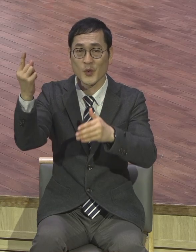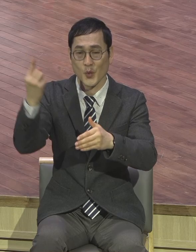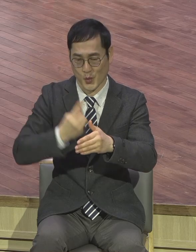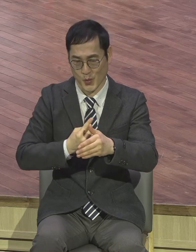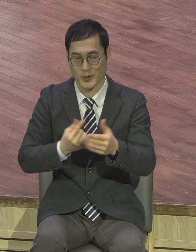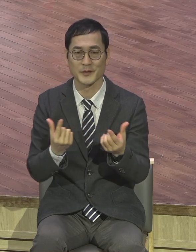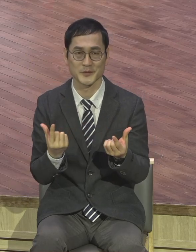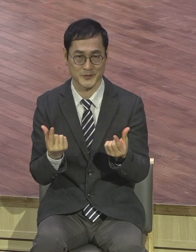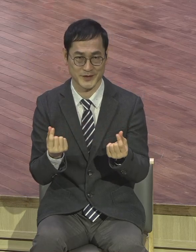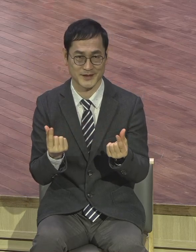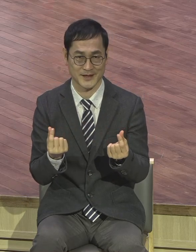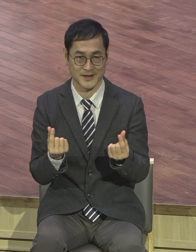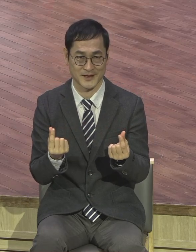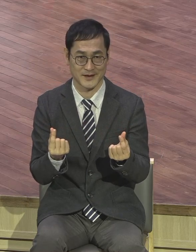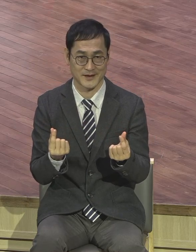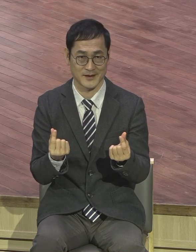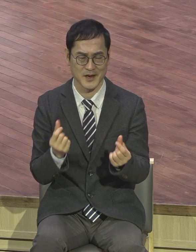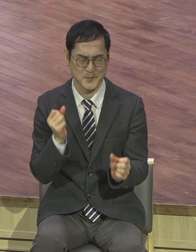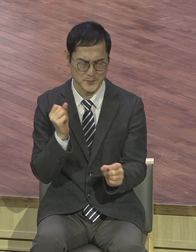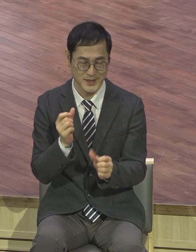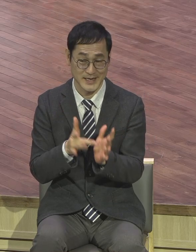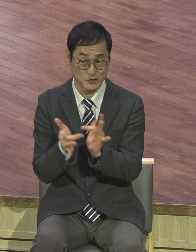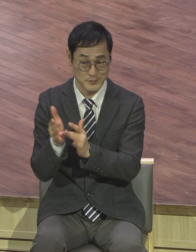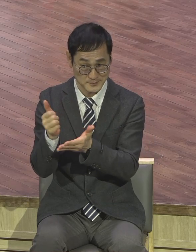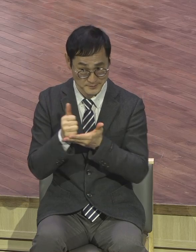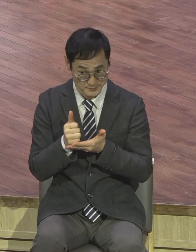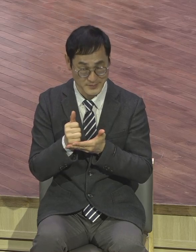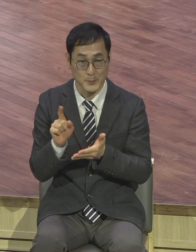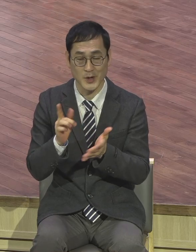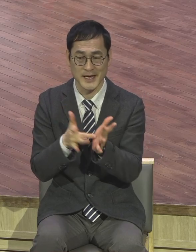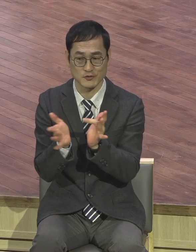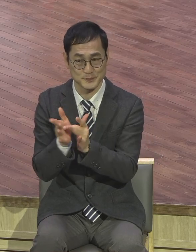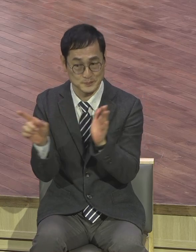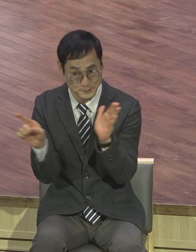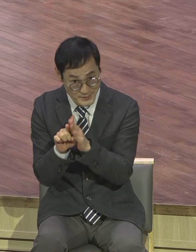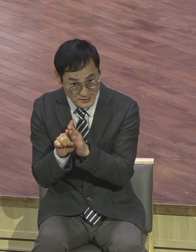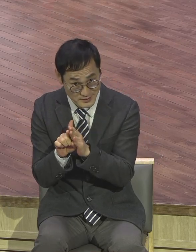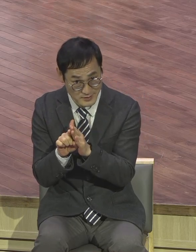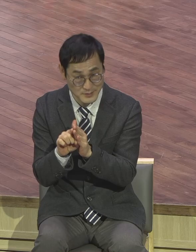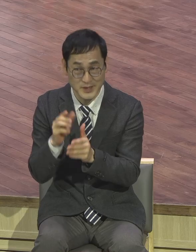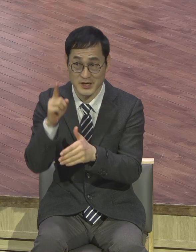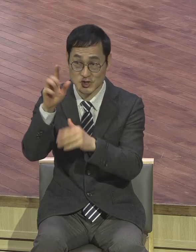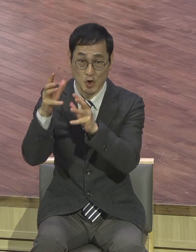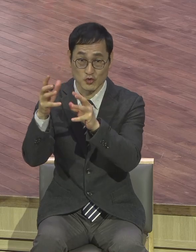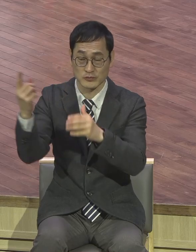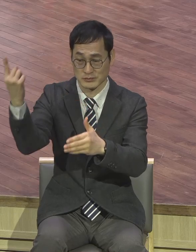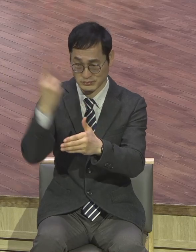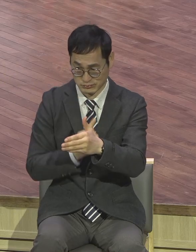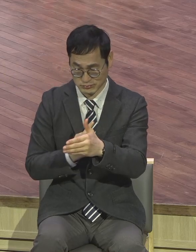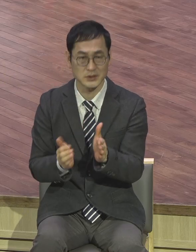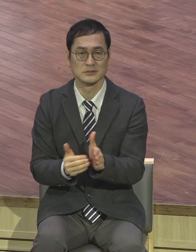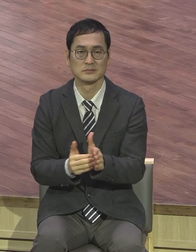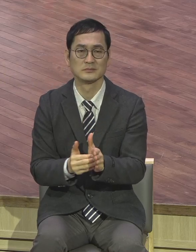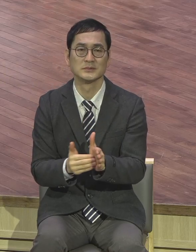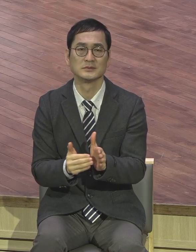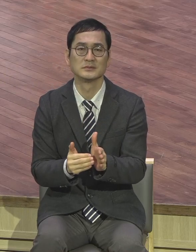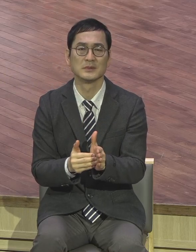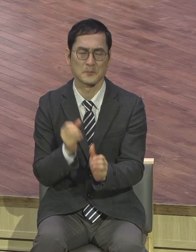임한 거가 아니에요. 이미 예수를 믿는 사람에게는 천국이 임해 있어요. 천국이 임해 있다고. 그러니까